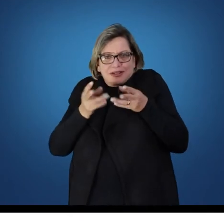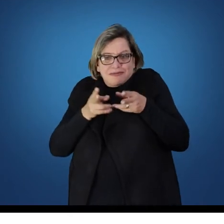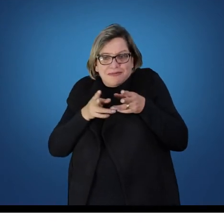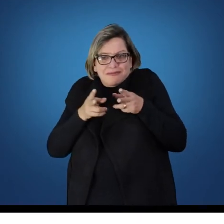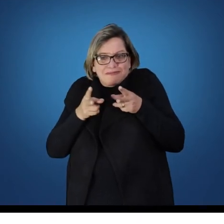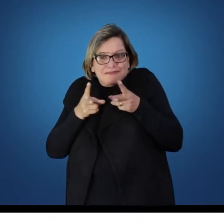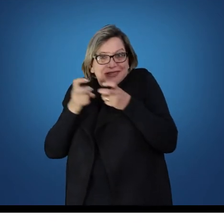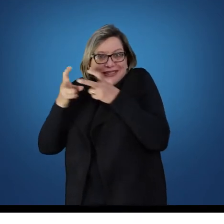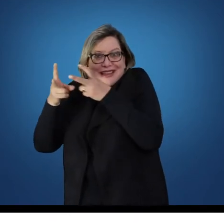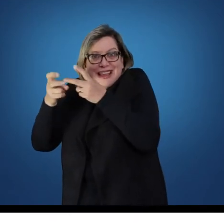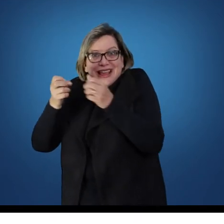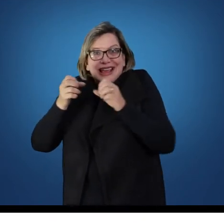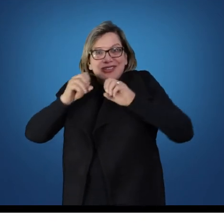necessidade premente de ser, então,